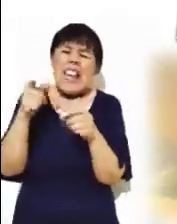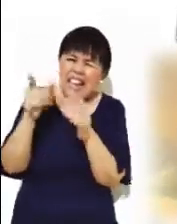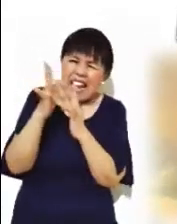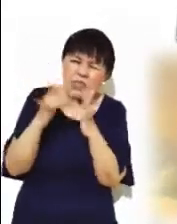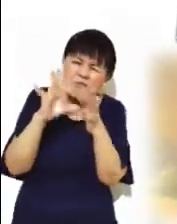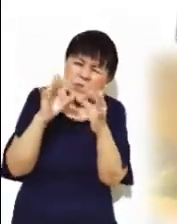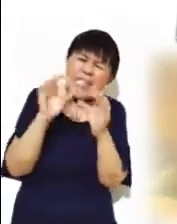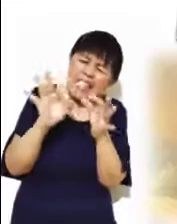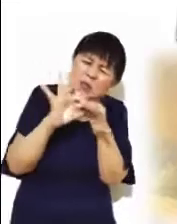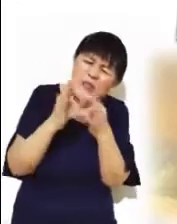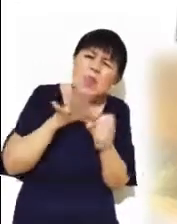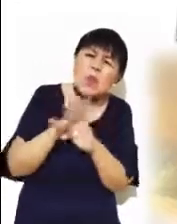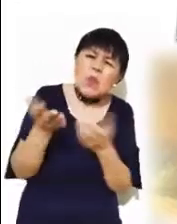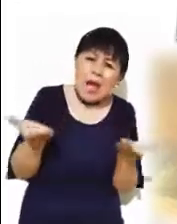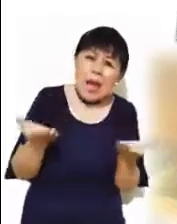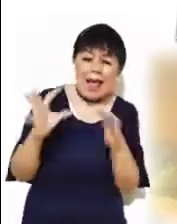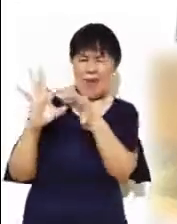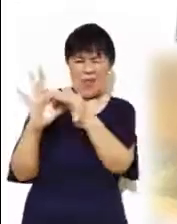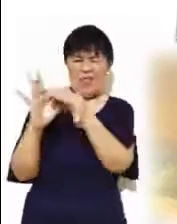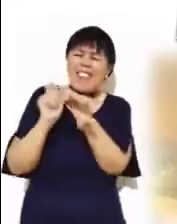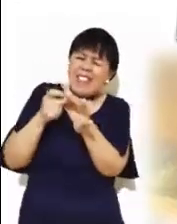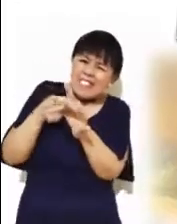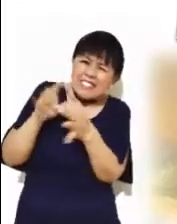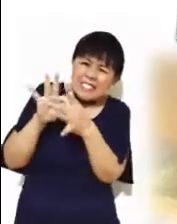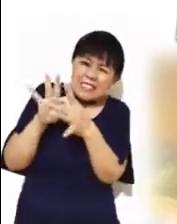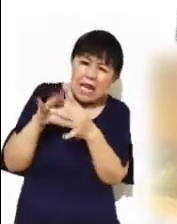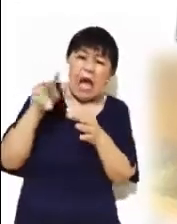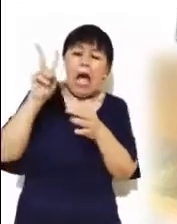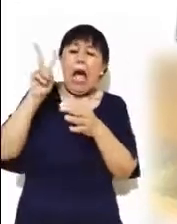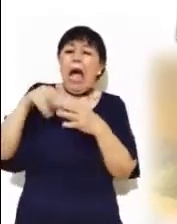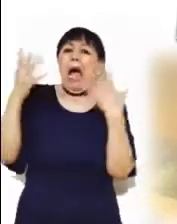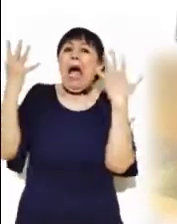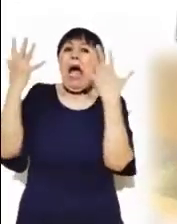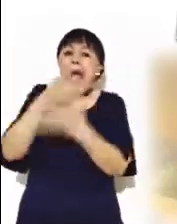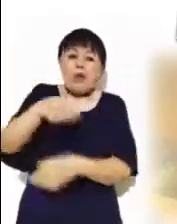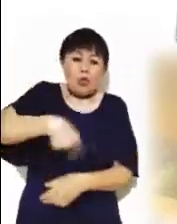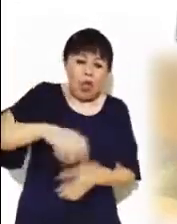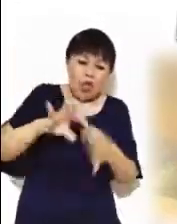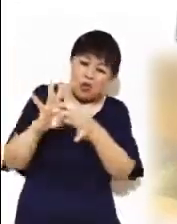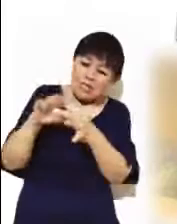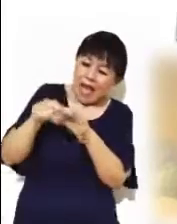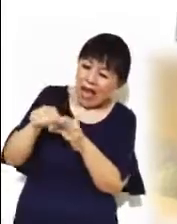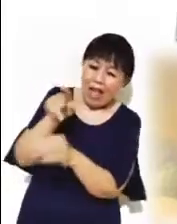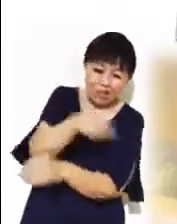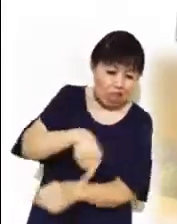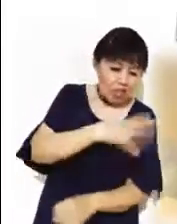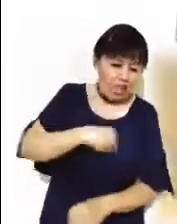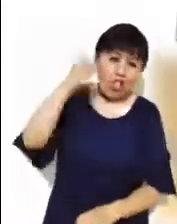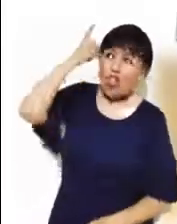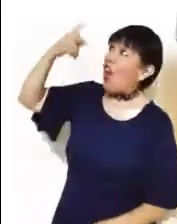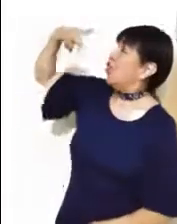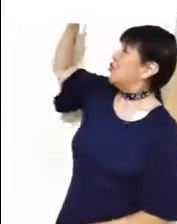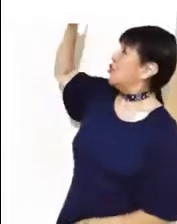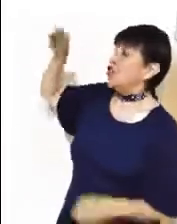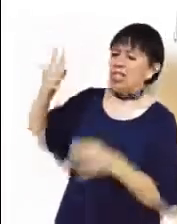unidad se refería. Una unidad que tome muy en serio que todos somos hijos de Dios. Una